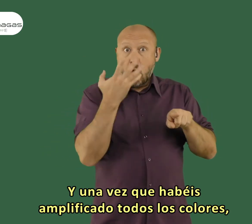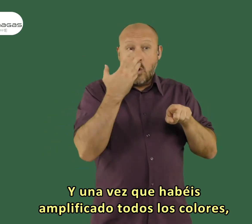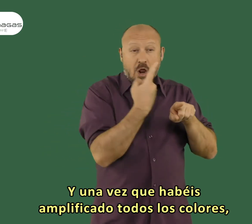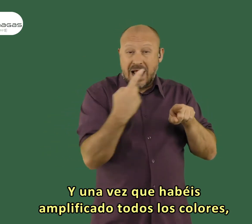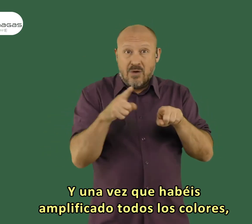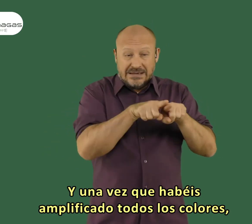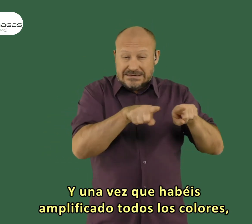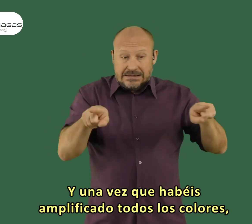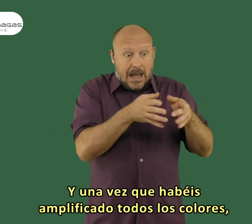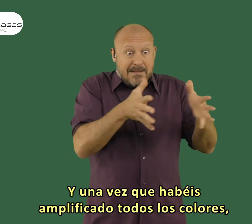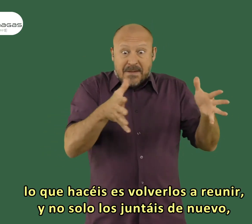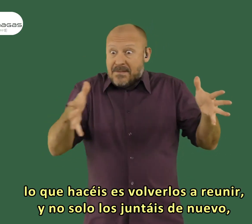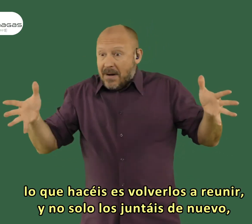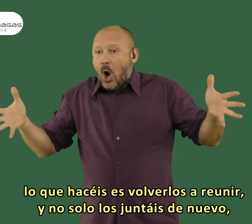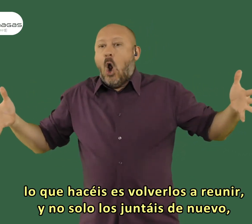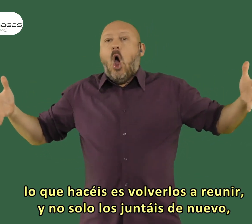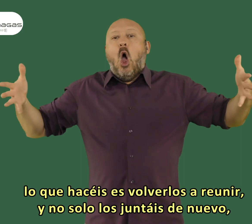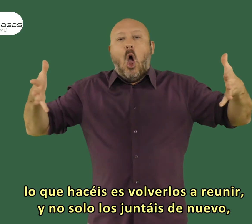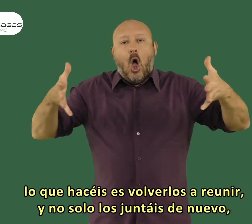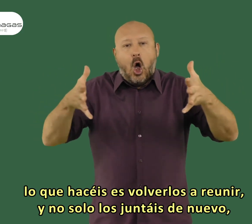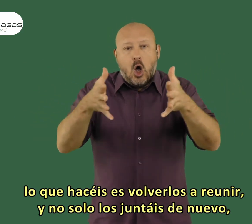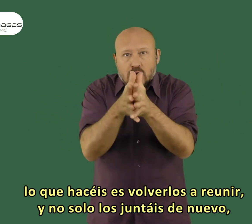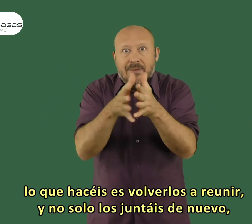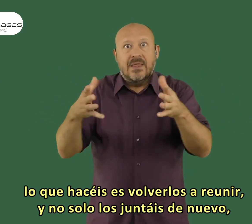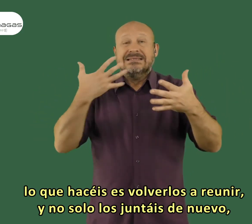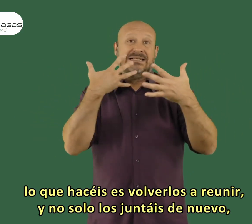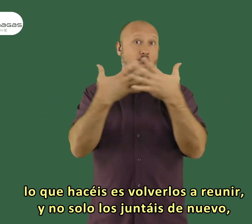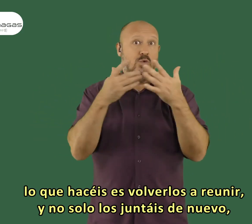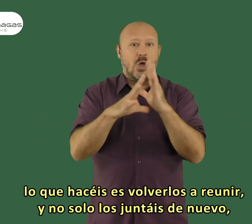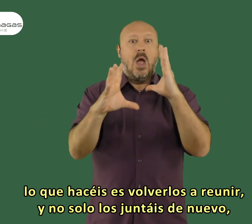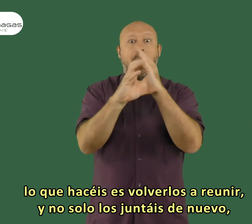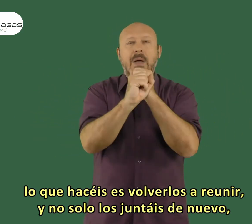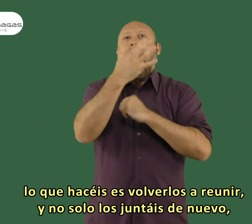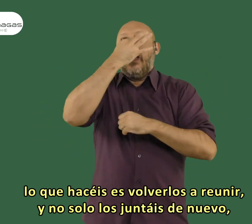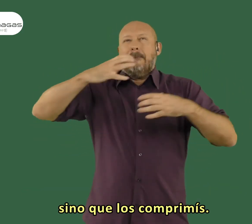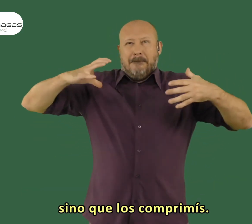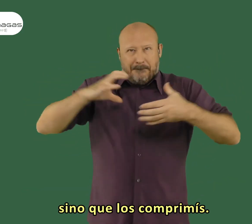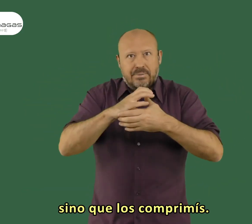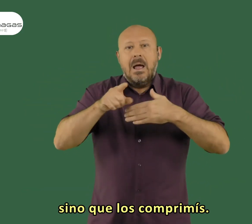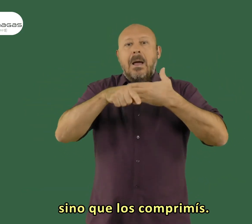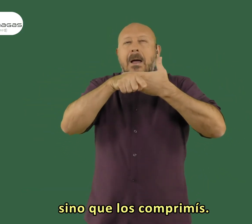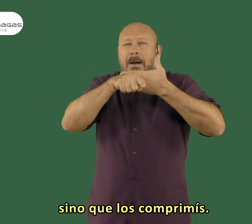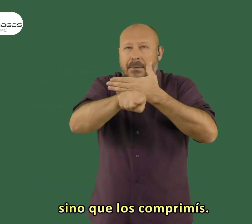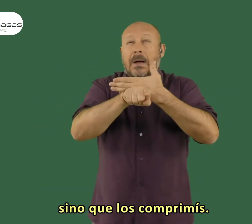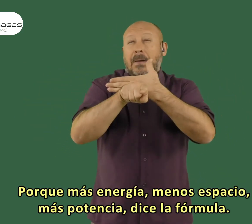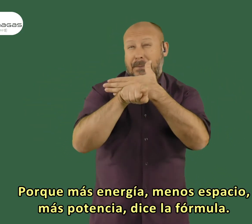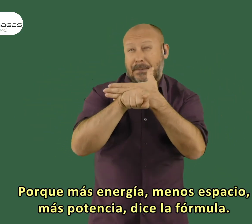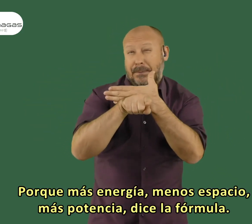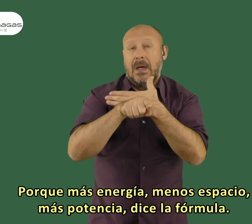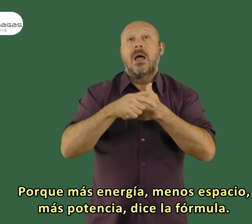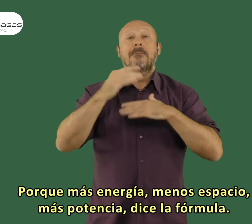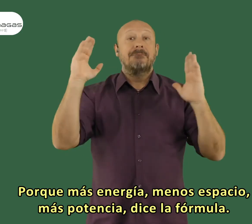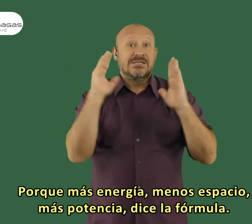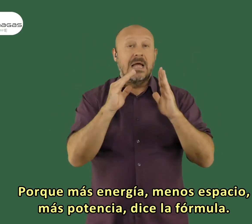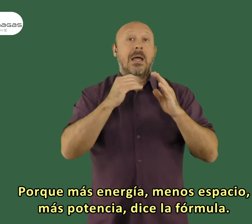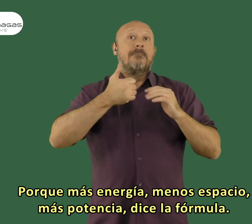amplificado todos los colores lo que hacéis es volver a reunir y no solo que los juntáis otra vez sino que además los comprimís porque más